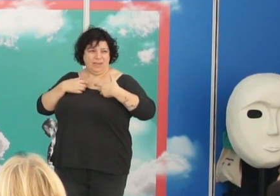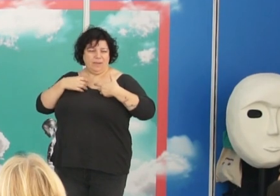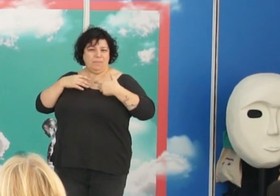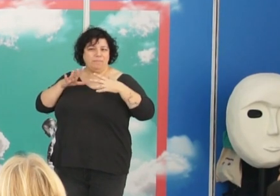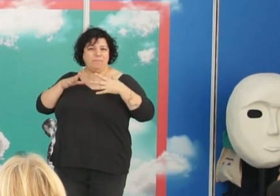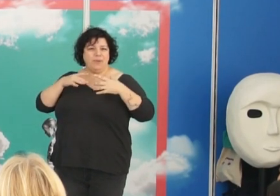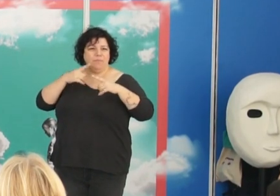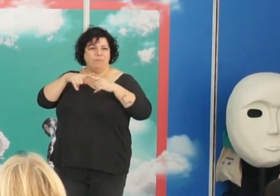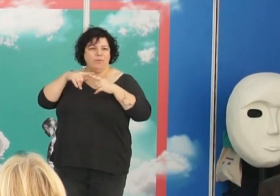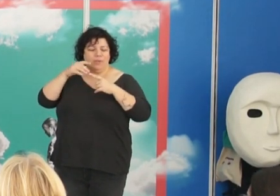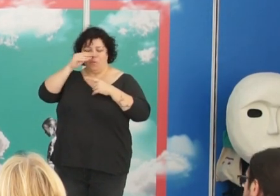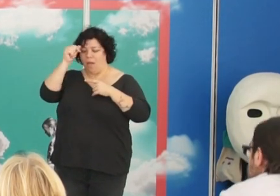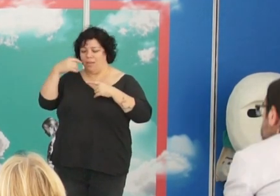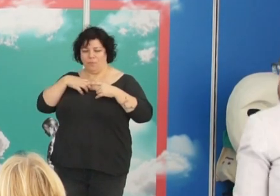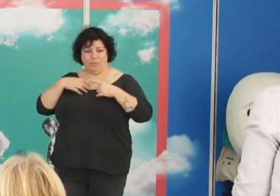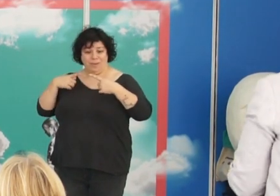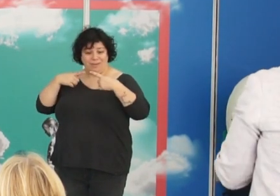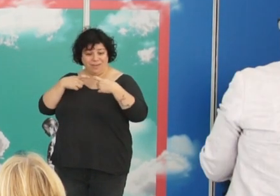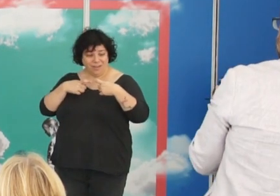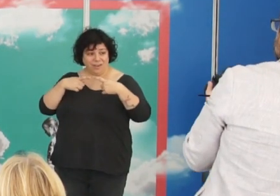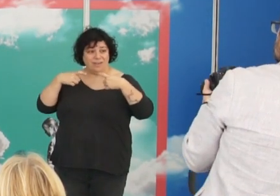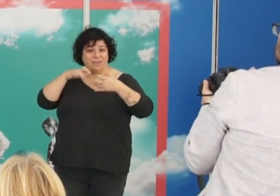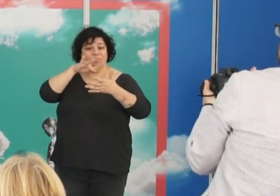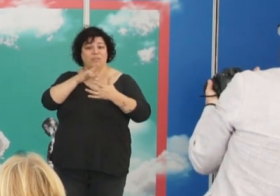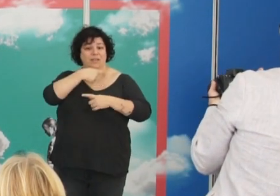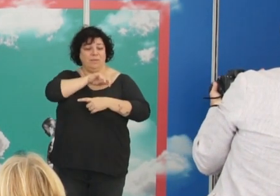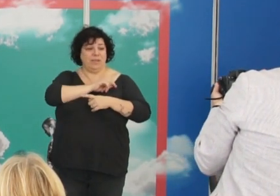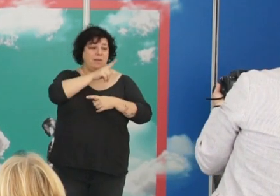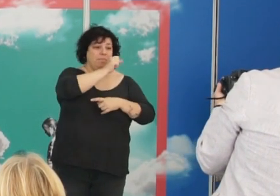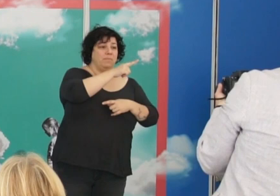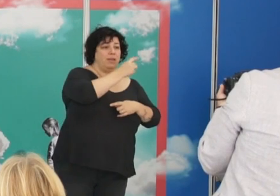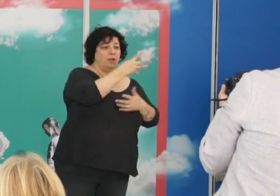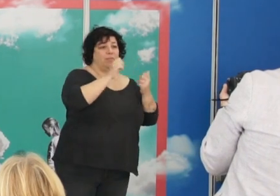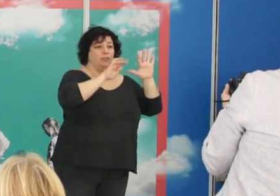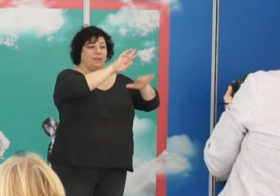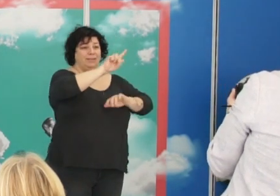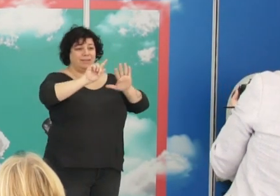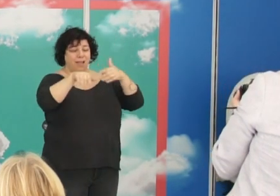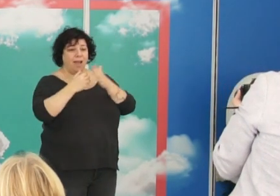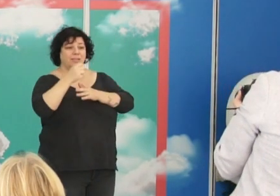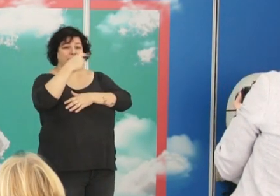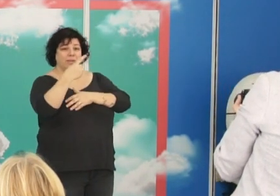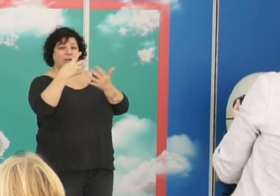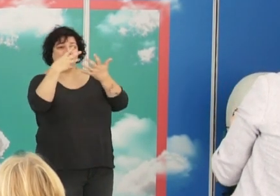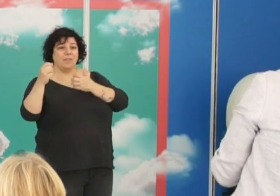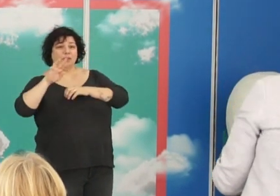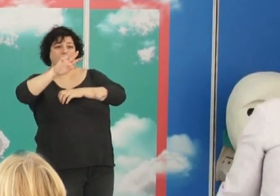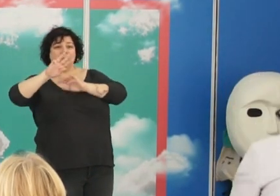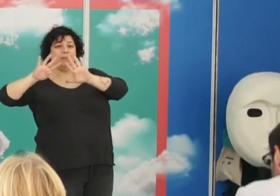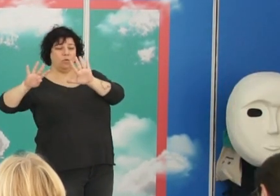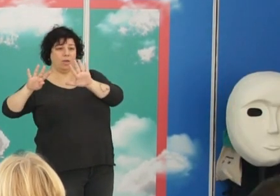vista una cosa. La guerra que sucedió en España entre 1936 y 1939